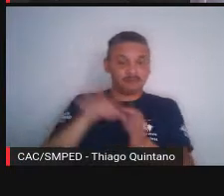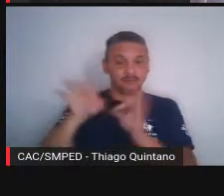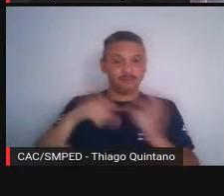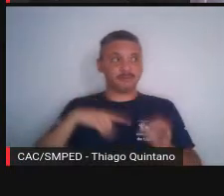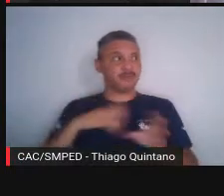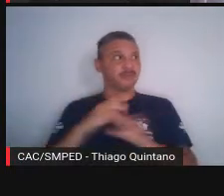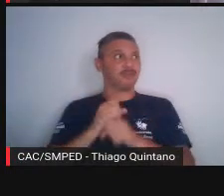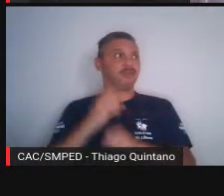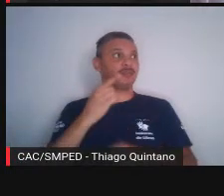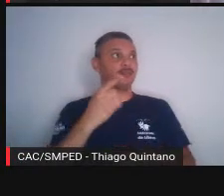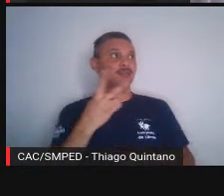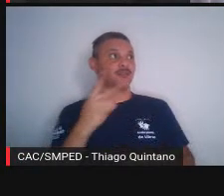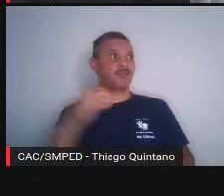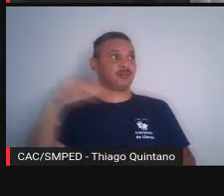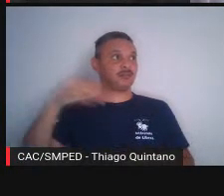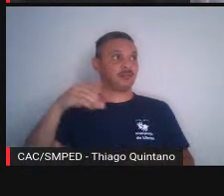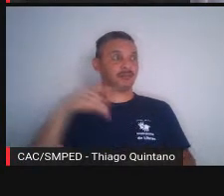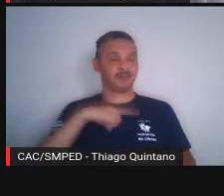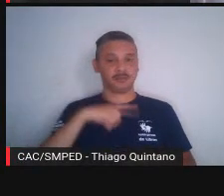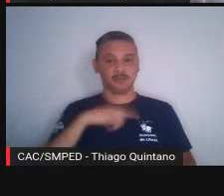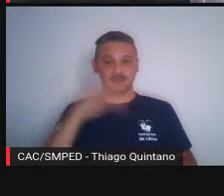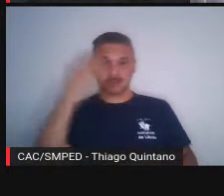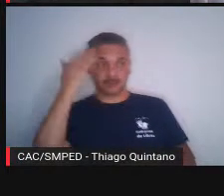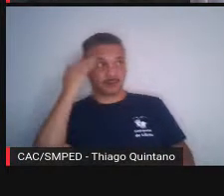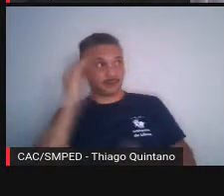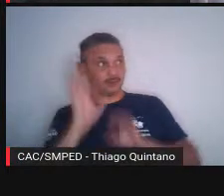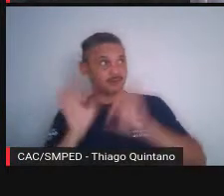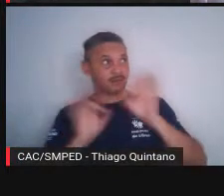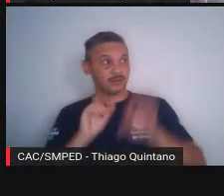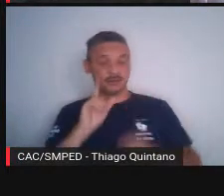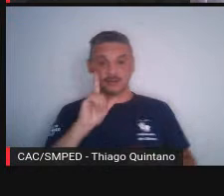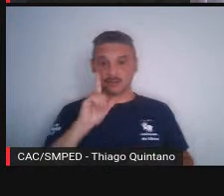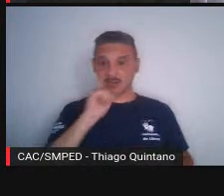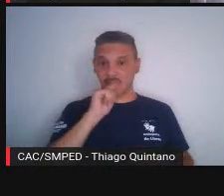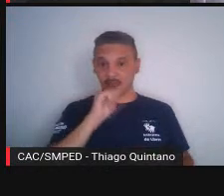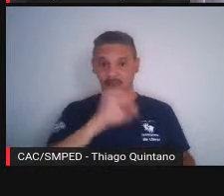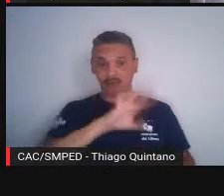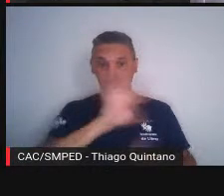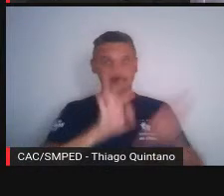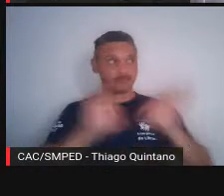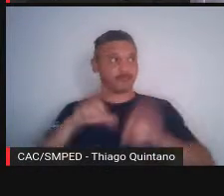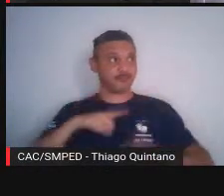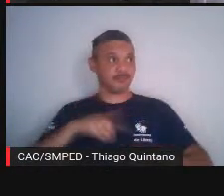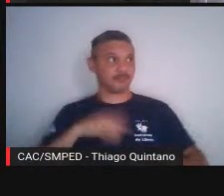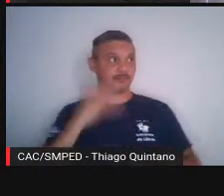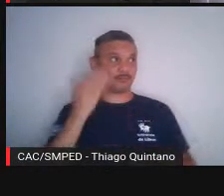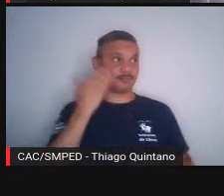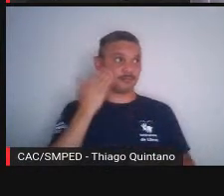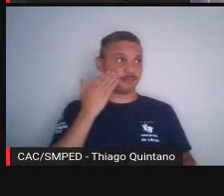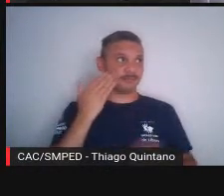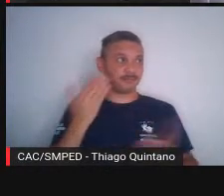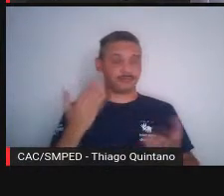milímetros são 120, 120 litros de água por metro quadrado, não é? Então é muita água.